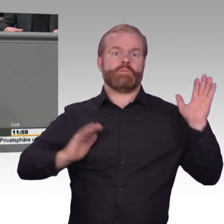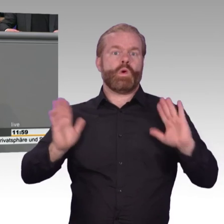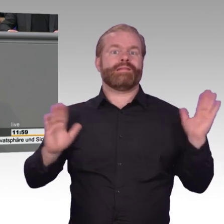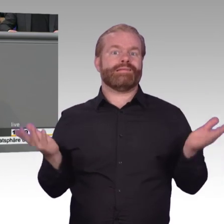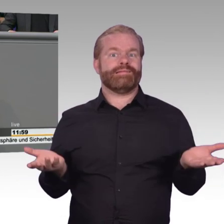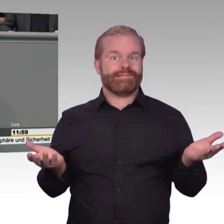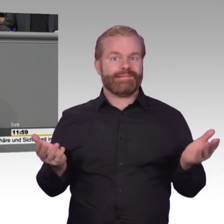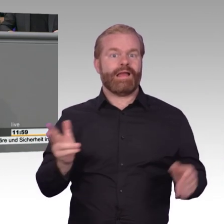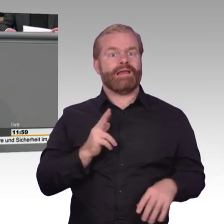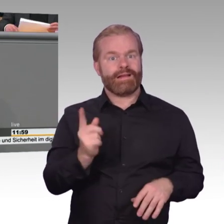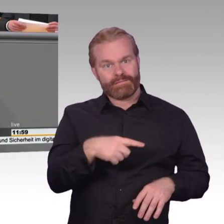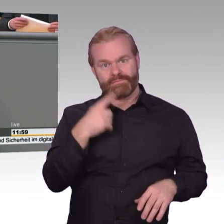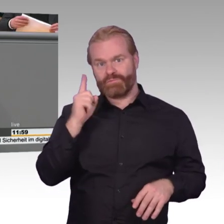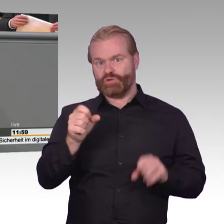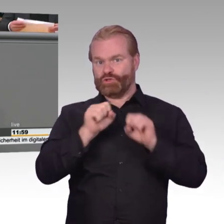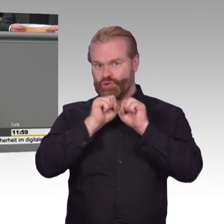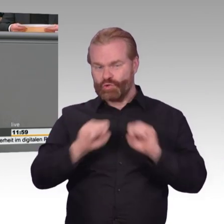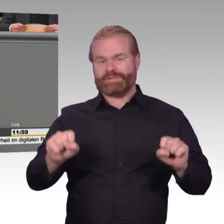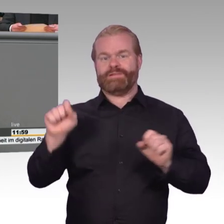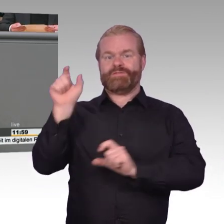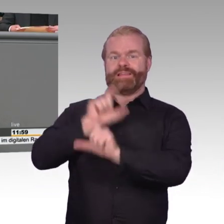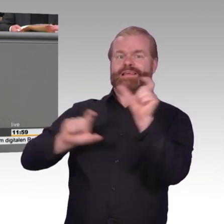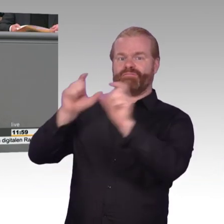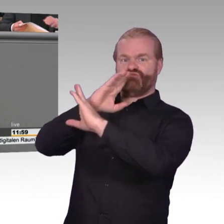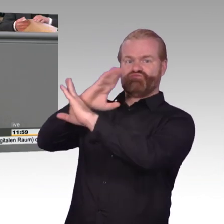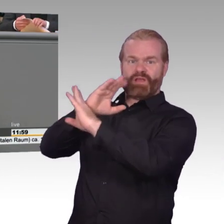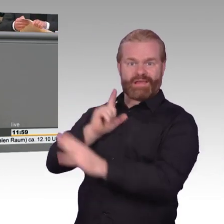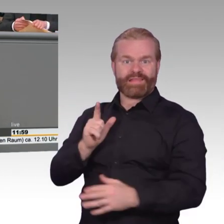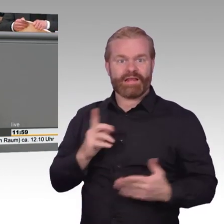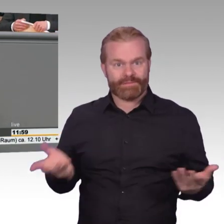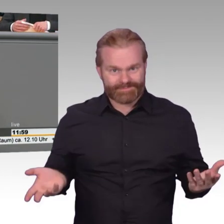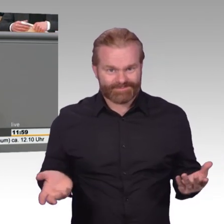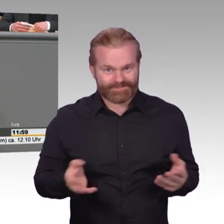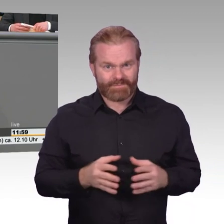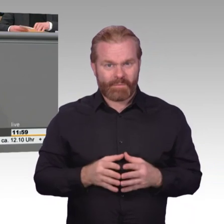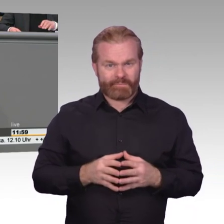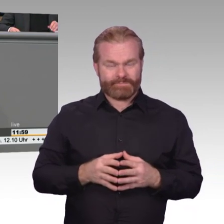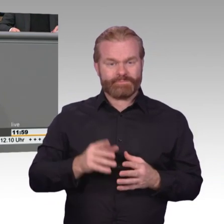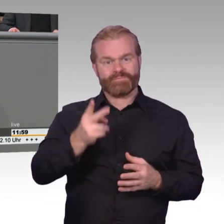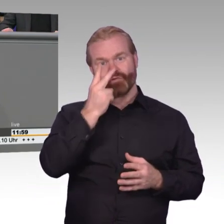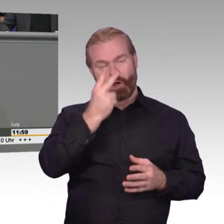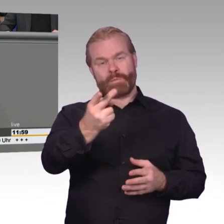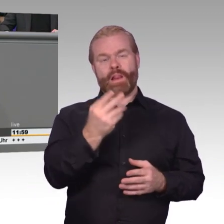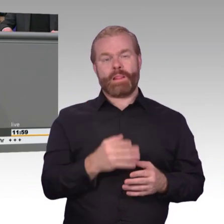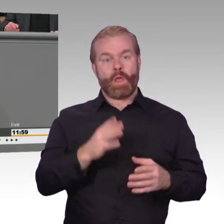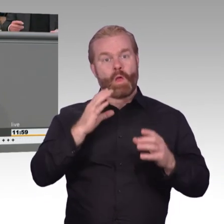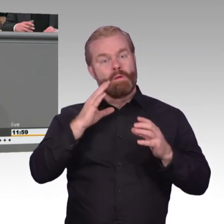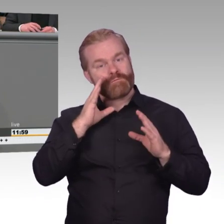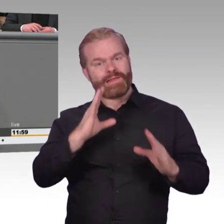kommunizieren können wie wir. Dafür brauchen beide einen sicheren Weg. Aber E-Mails sind im Moment, es wurde schon gesagt, wie